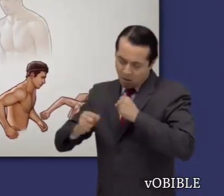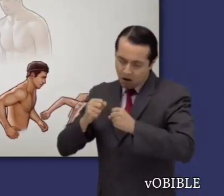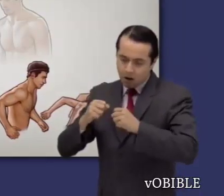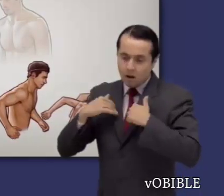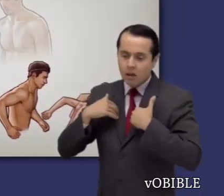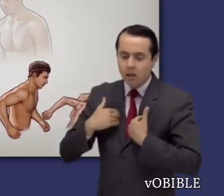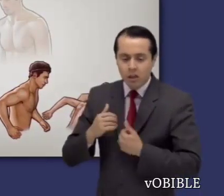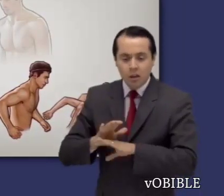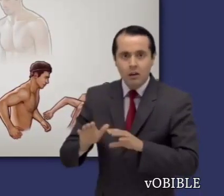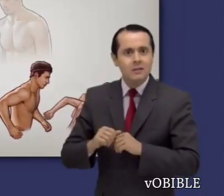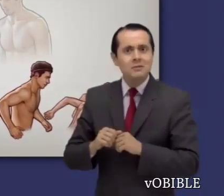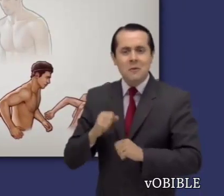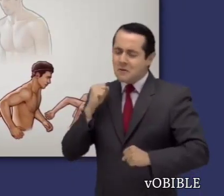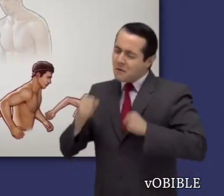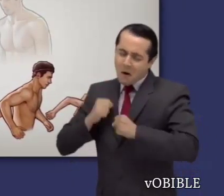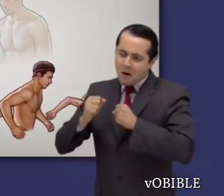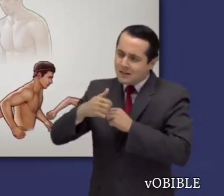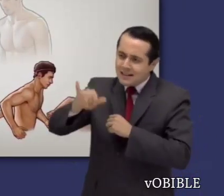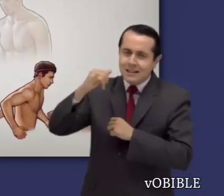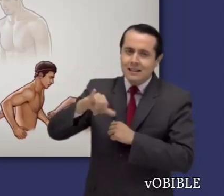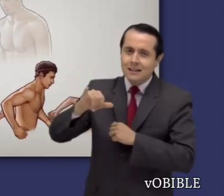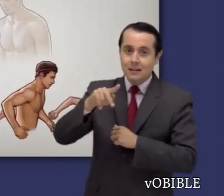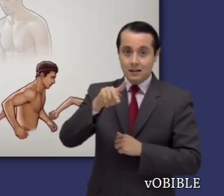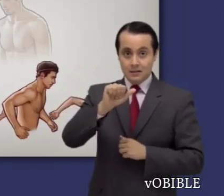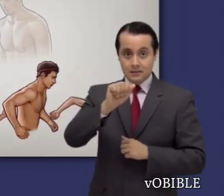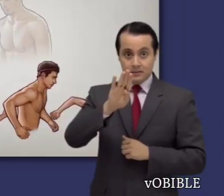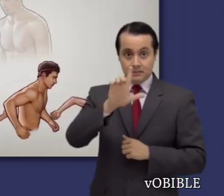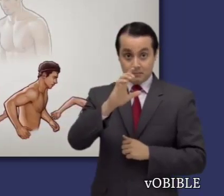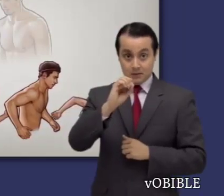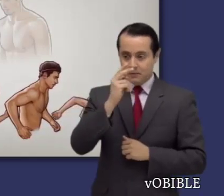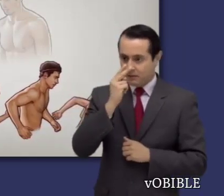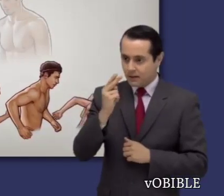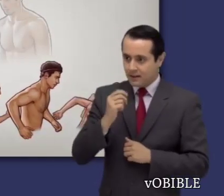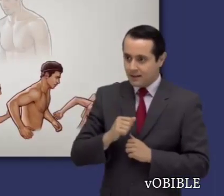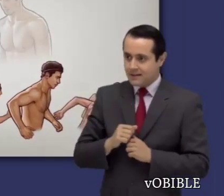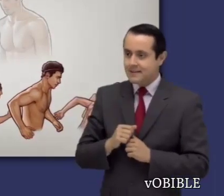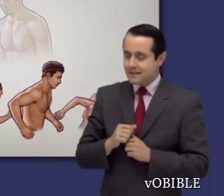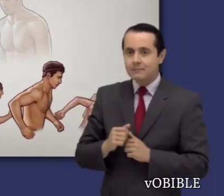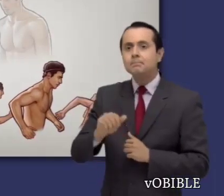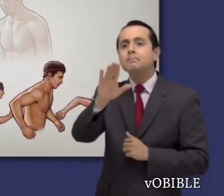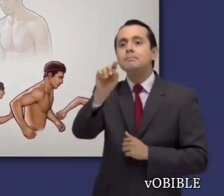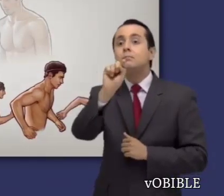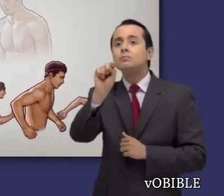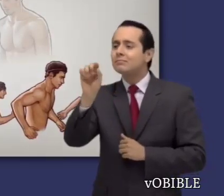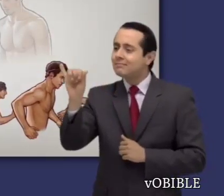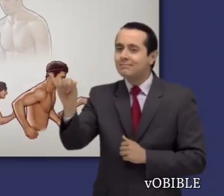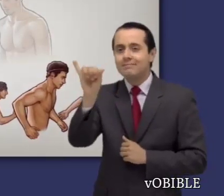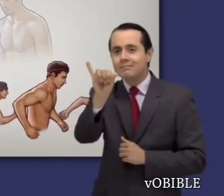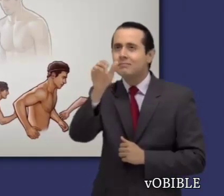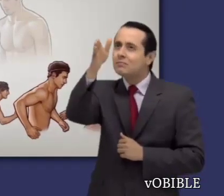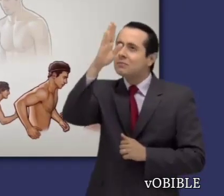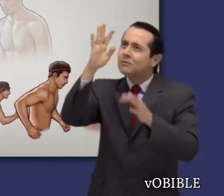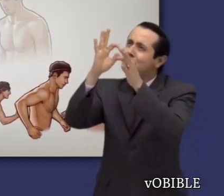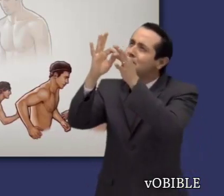muy conocidos, Pablo usó el ejemplo de una carrera para ayudar a la congregación de Corinto a ver lo importante que es ser fiel